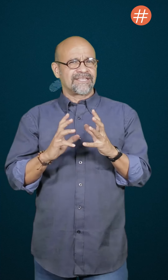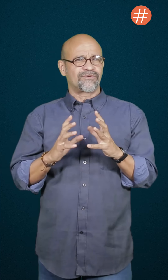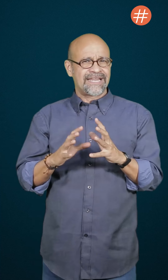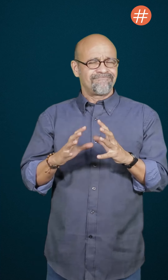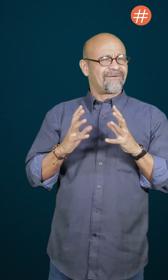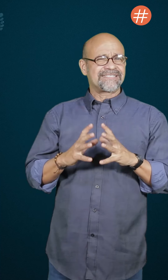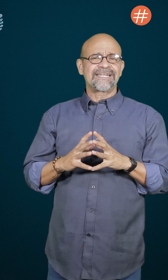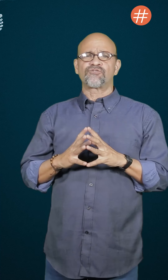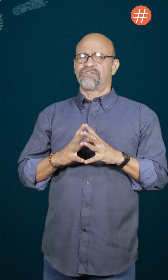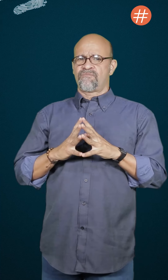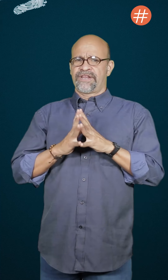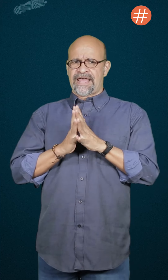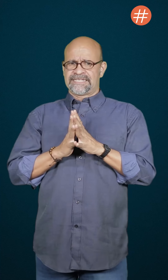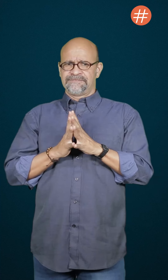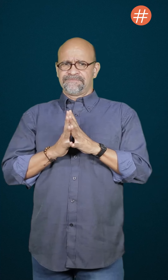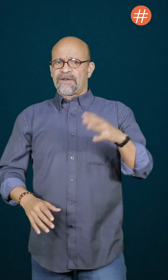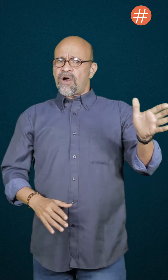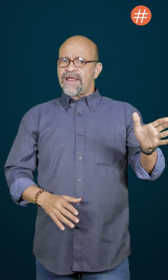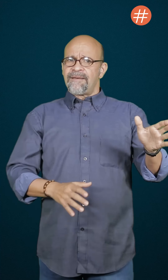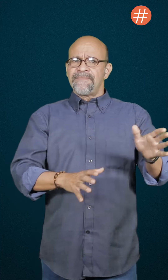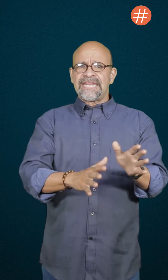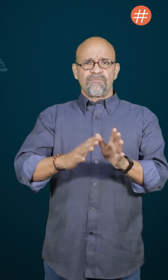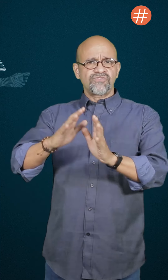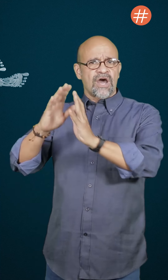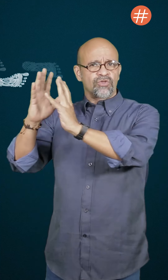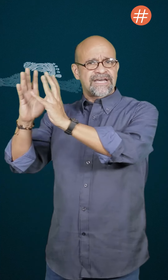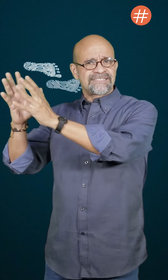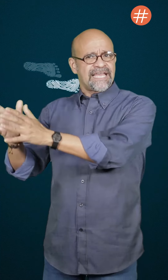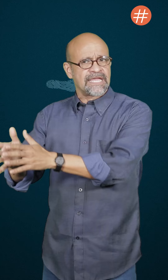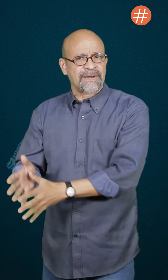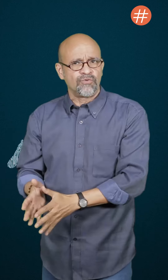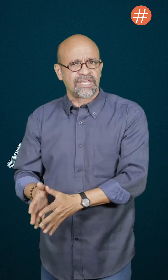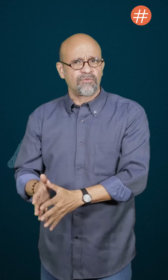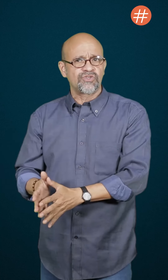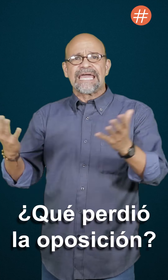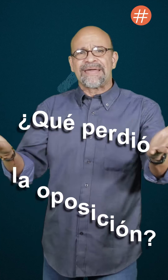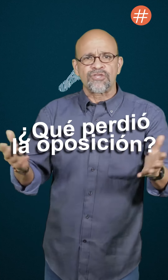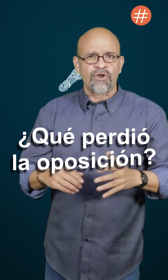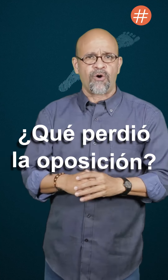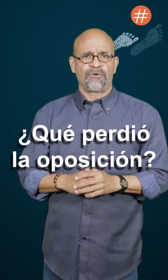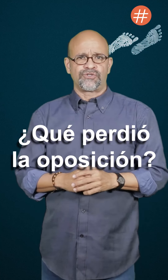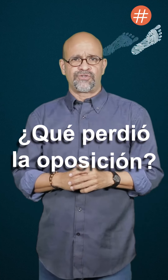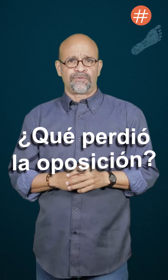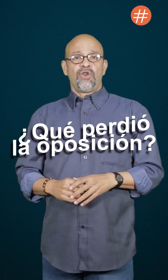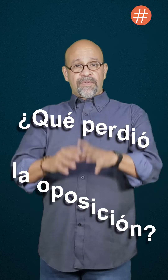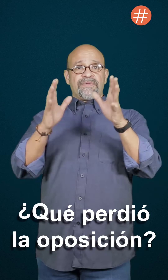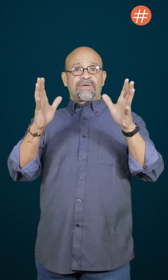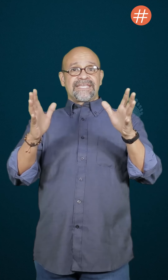Venezuela a veces resultan muy raras. Pero ahora miremos la otra acera y preguntemos qué perdió la oposición. Lo primero que